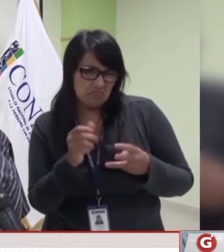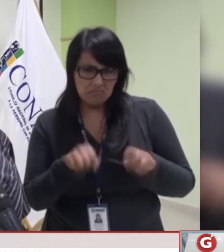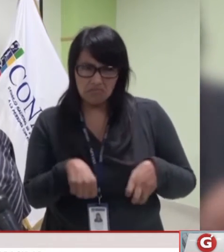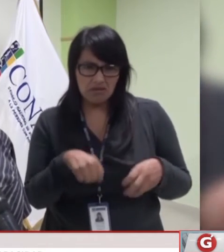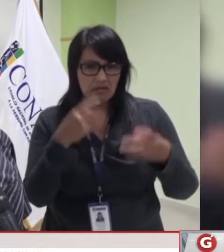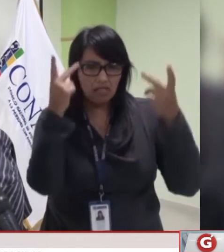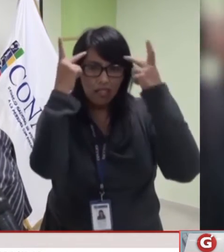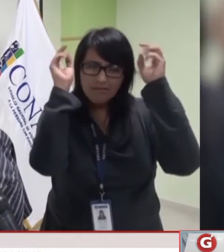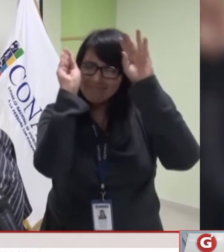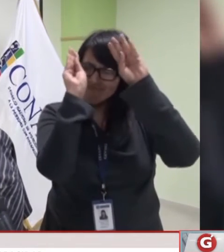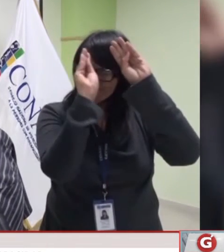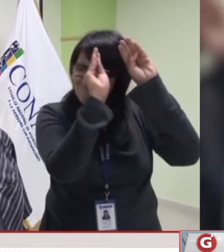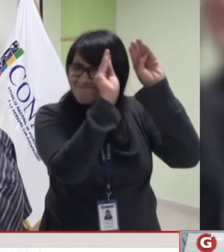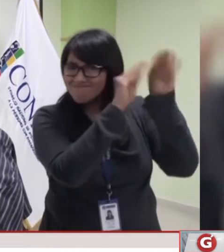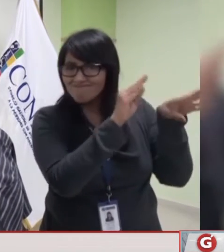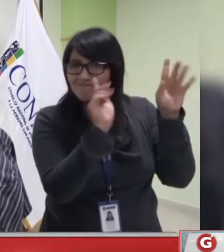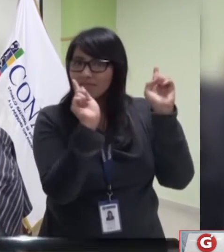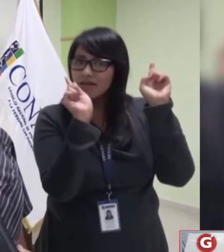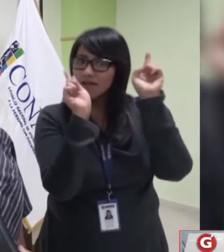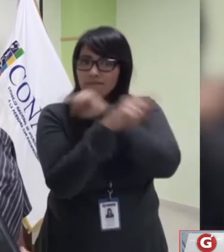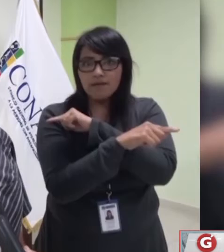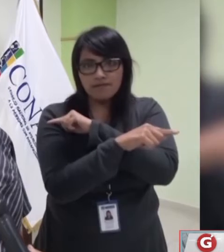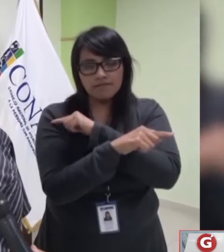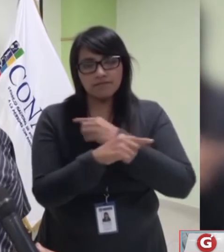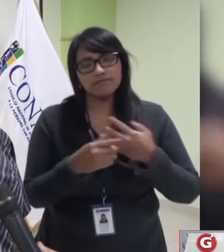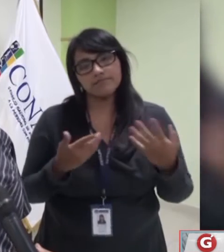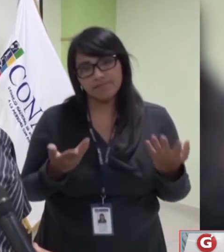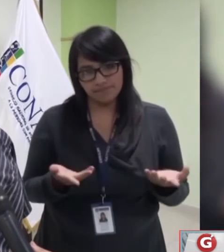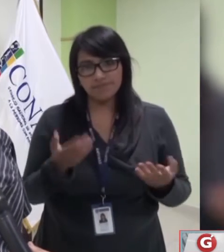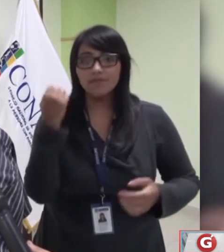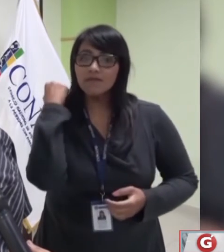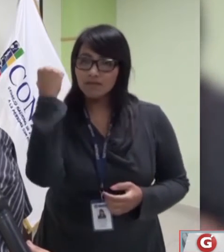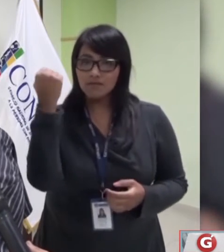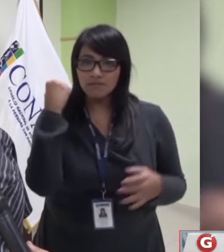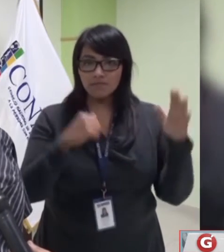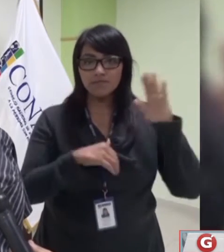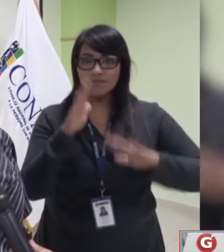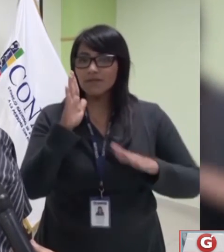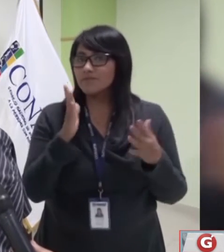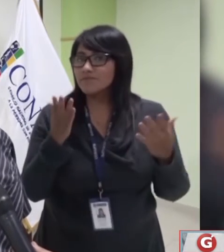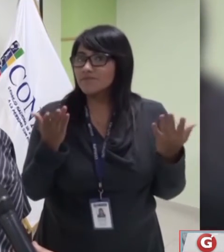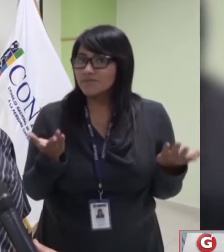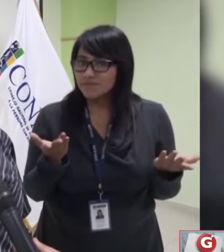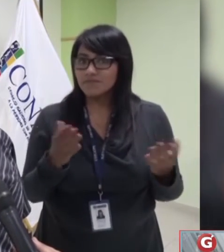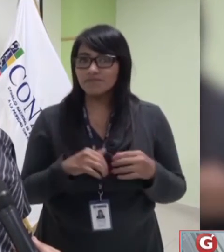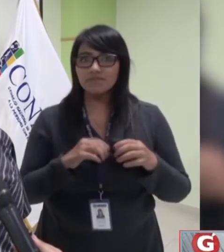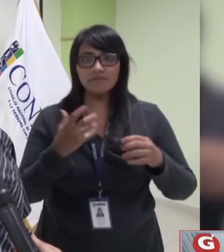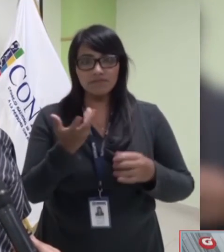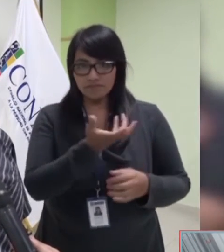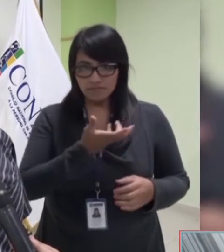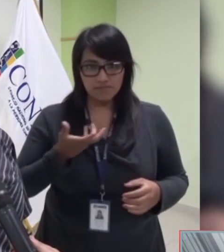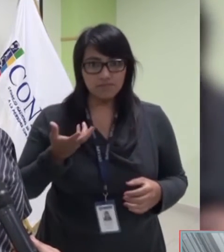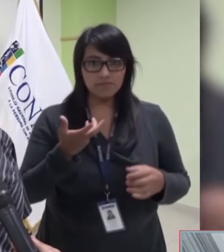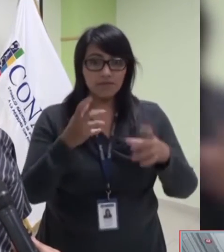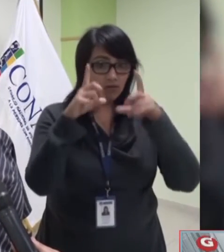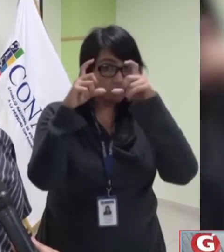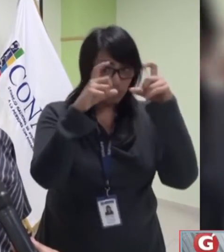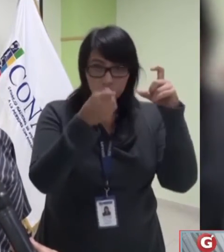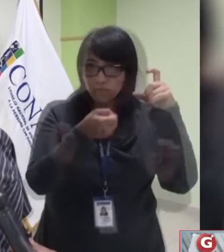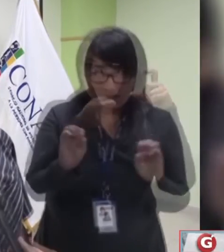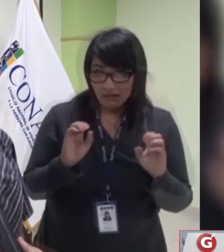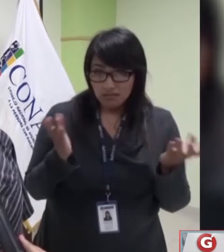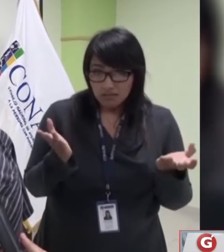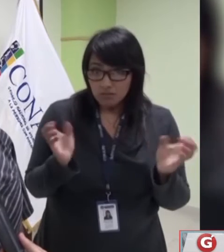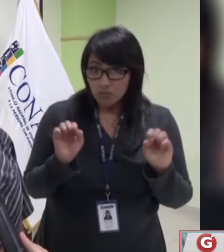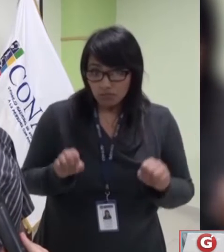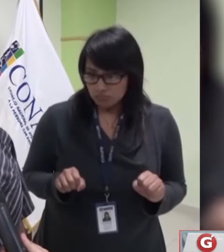Ya esos paradigmas hay que irlos cambiando. Y por ende la importancia de que el gremio periodístico se forme en estos